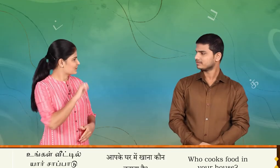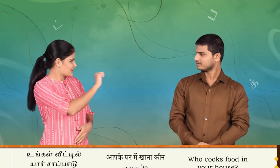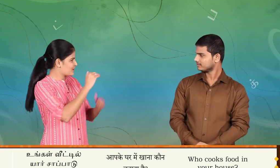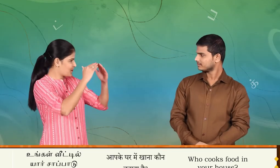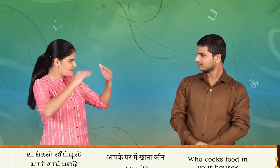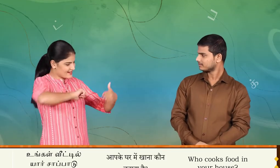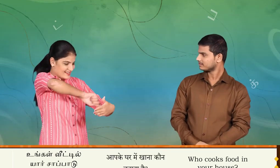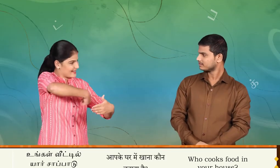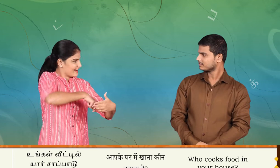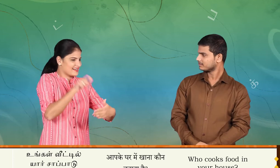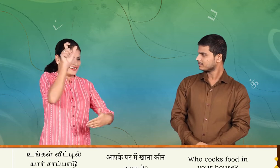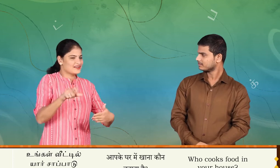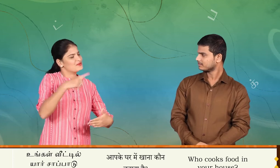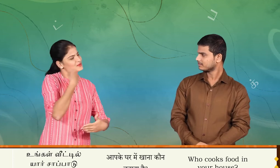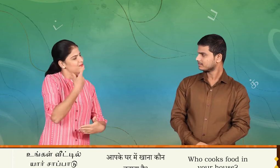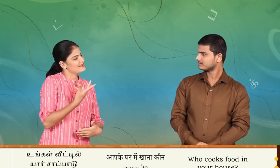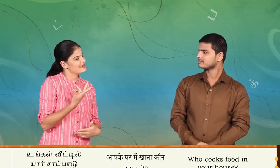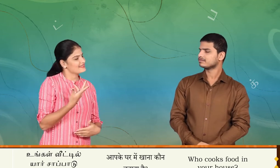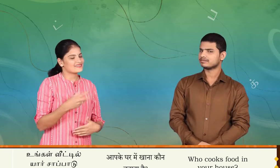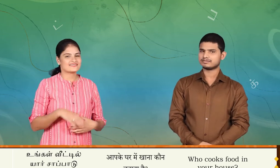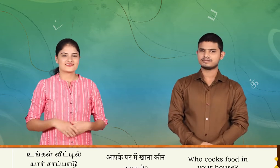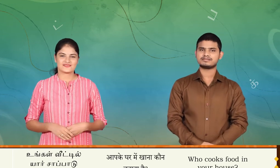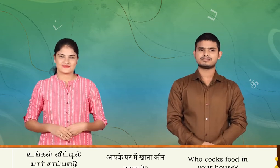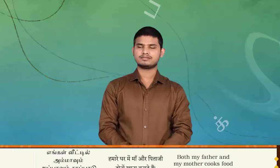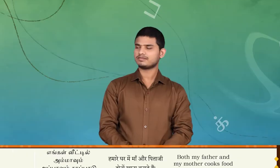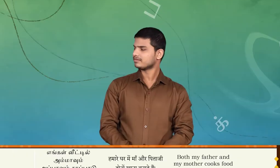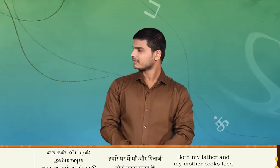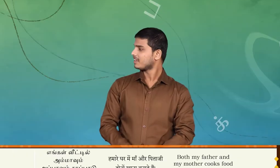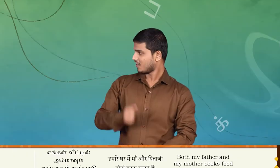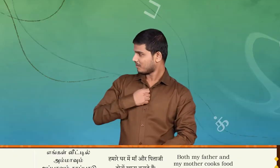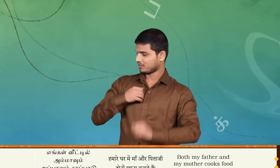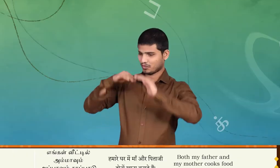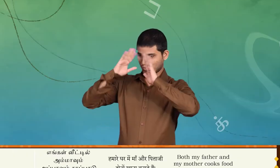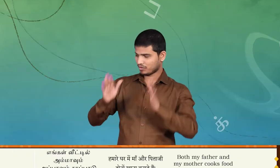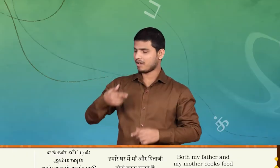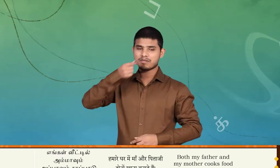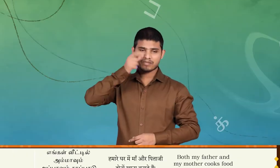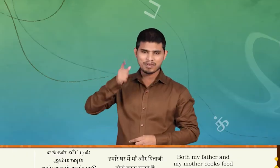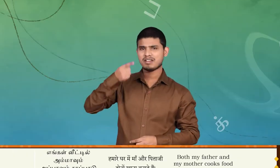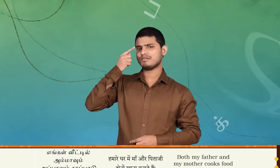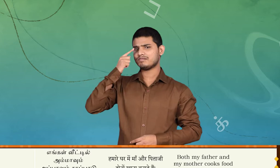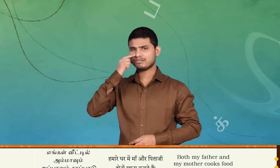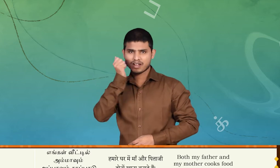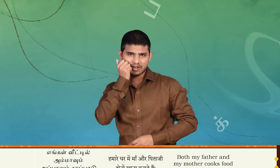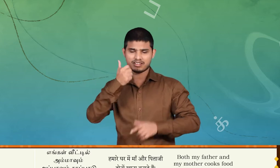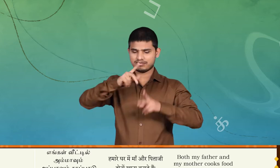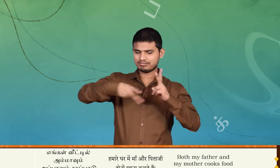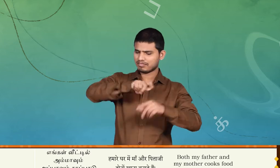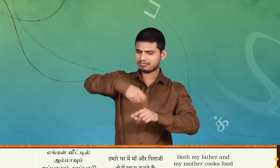உங்கள் வீட்டில் யார் சாப்பாடு சமைபார்கள் எங்கள் வீட்டில் அம்மாவும் அப்பாவும் சாப்பாடு